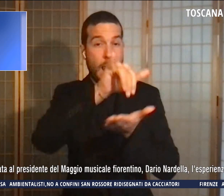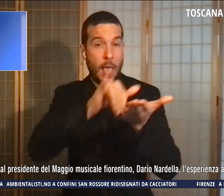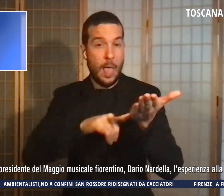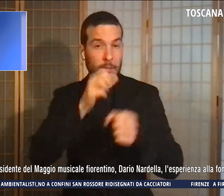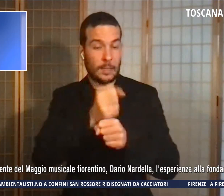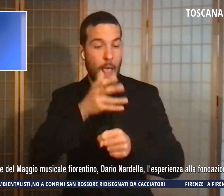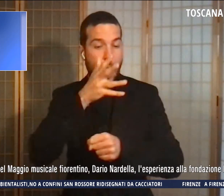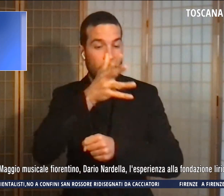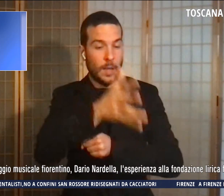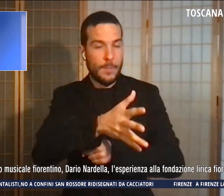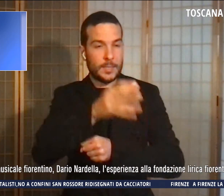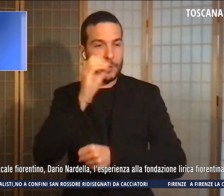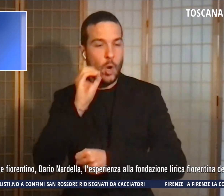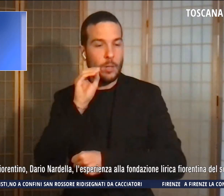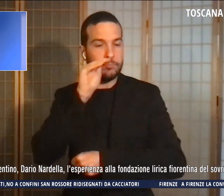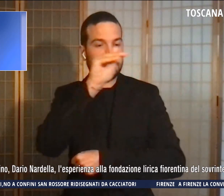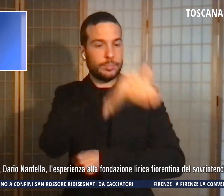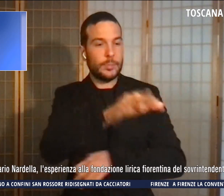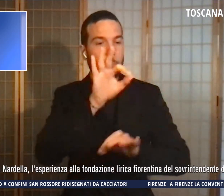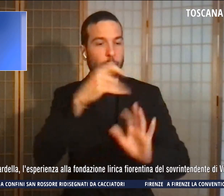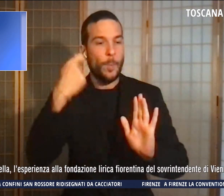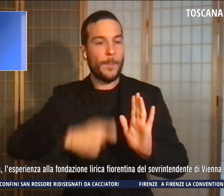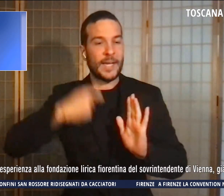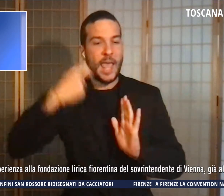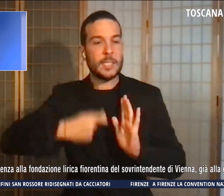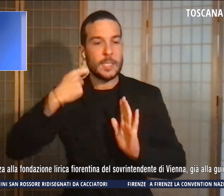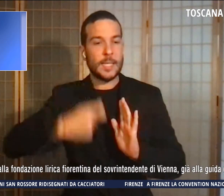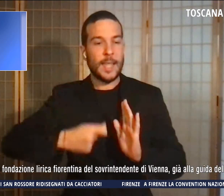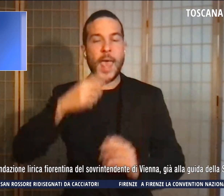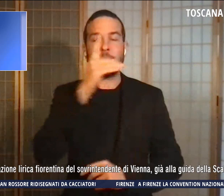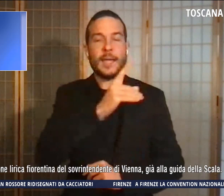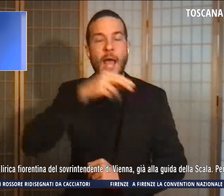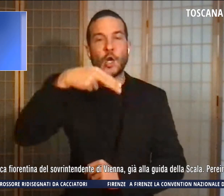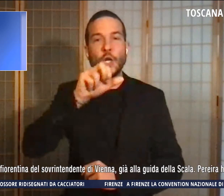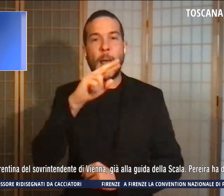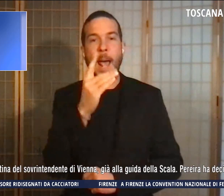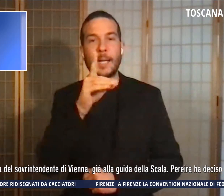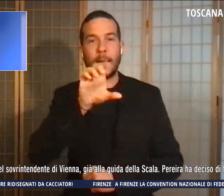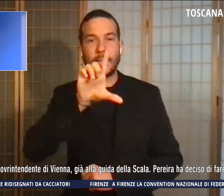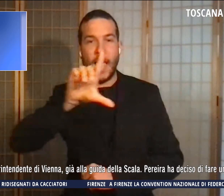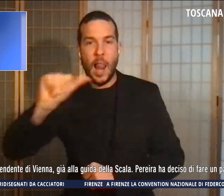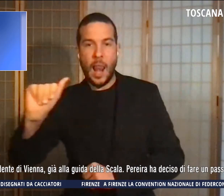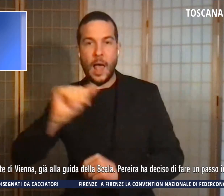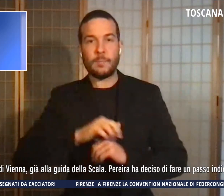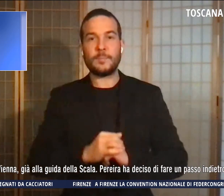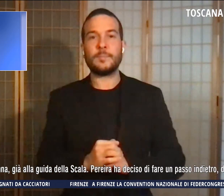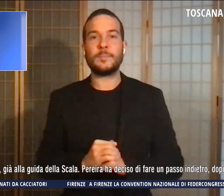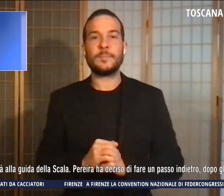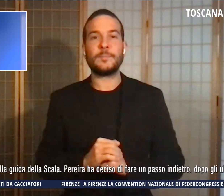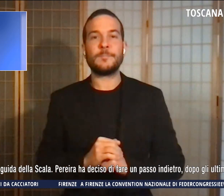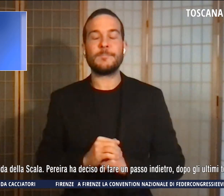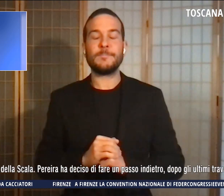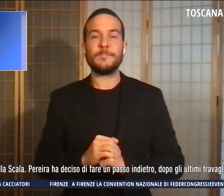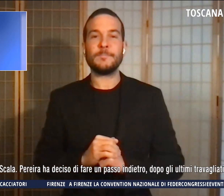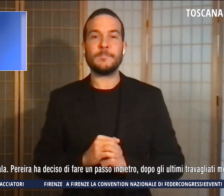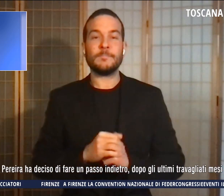presidente del maggio musicale fiorentino Dario Nardella, l'esperienza alla